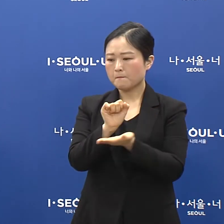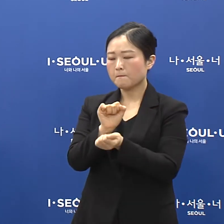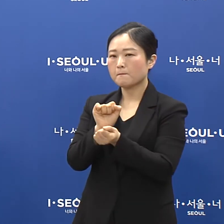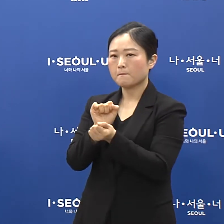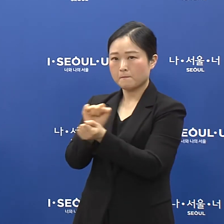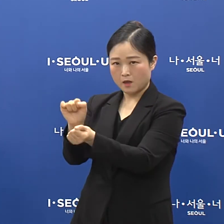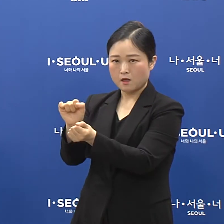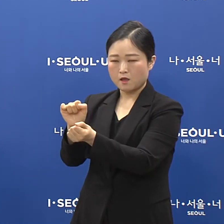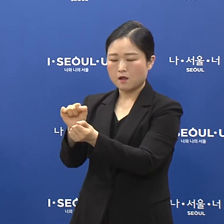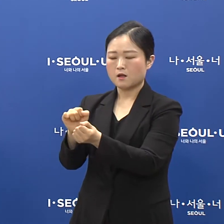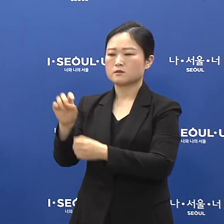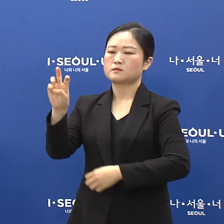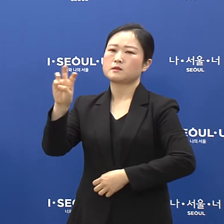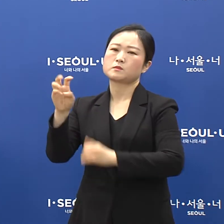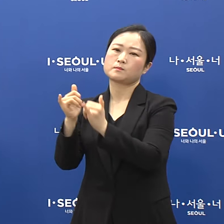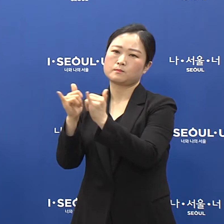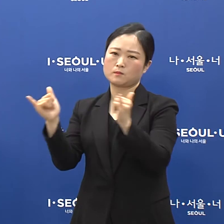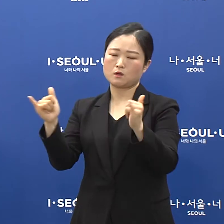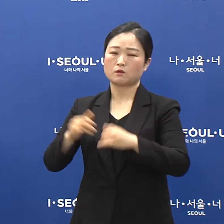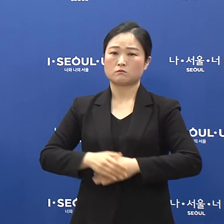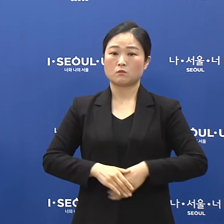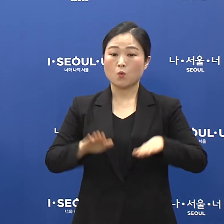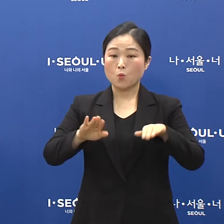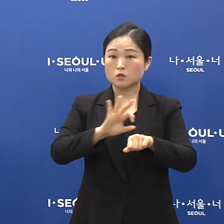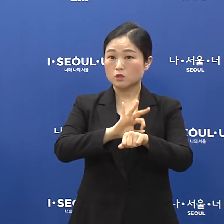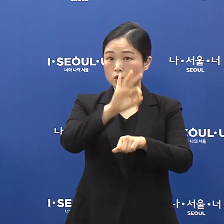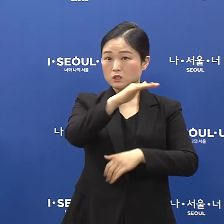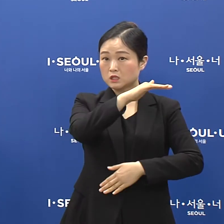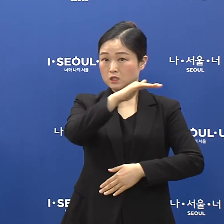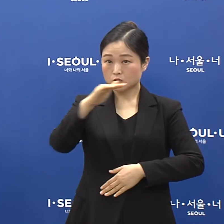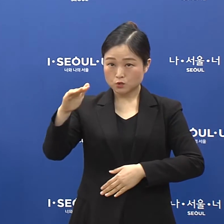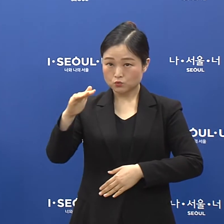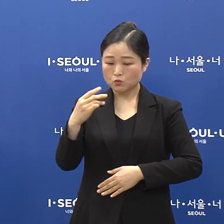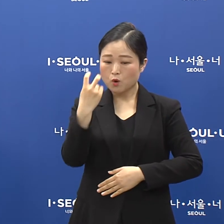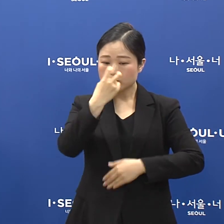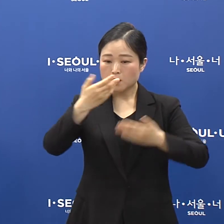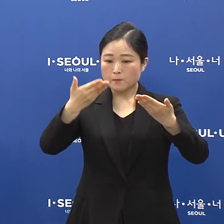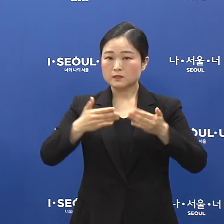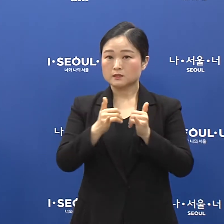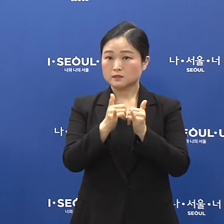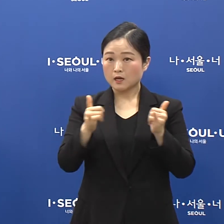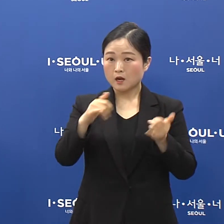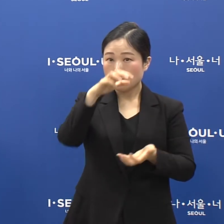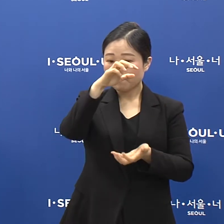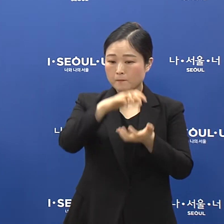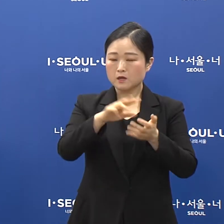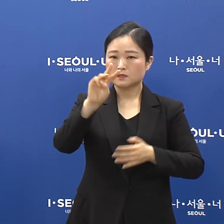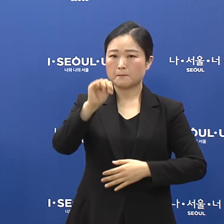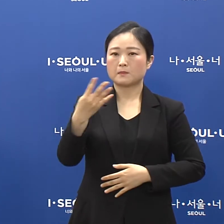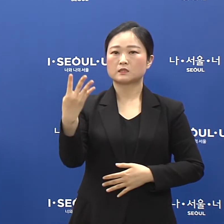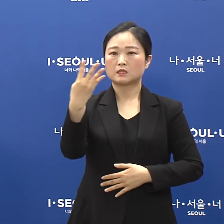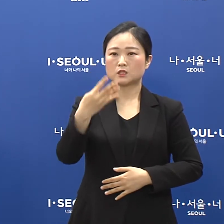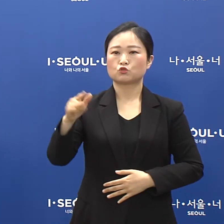30명입니다. 오늘 10시 기준으로 검사받은 사람은 총 34